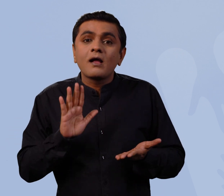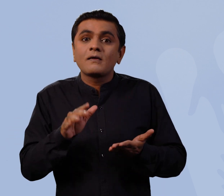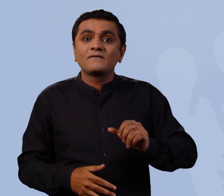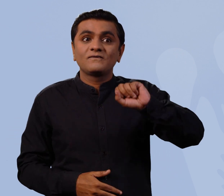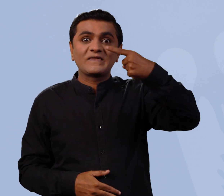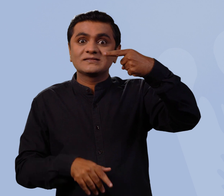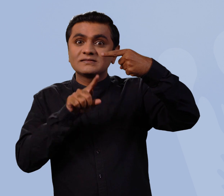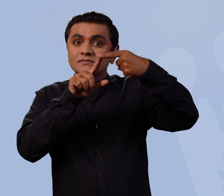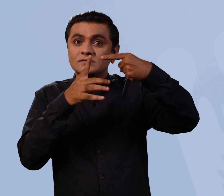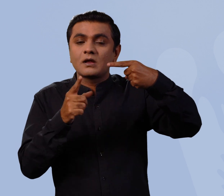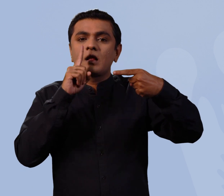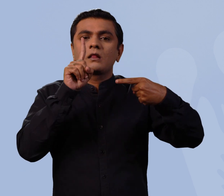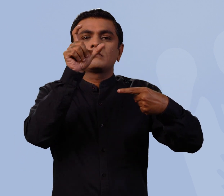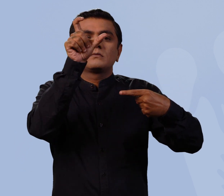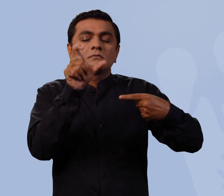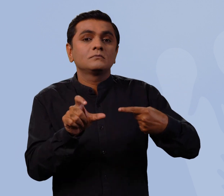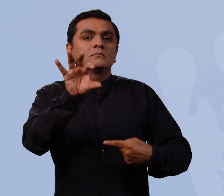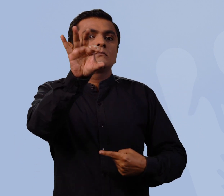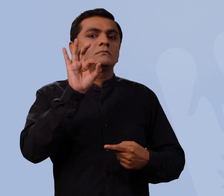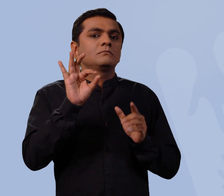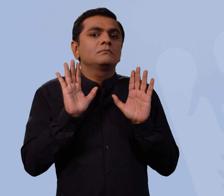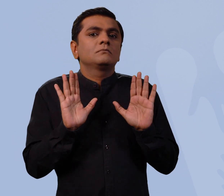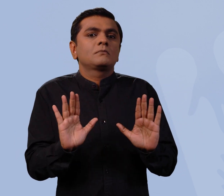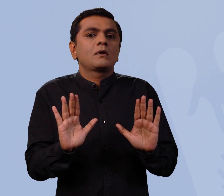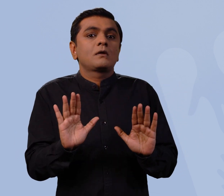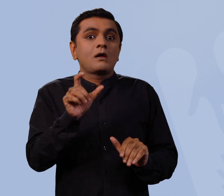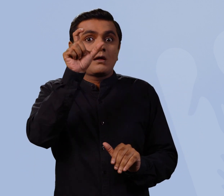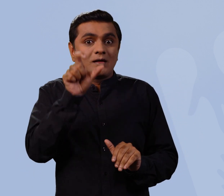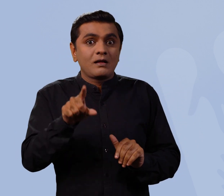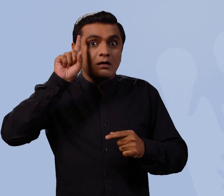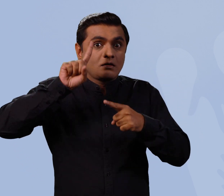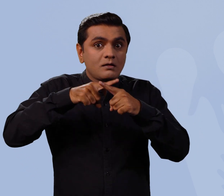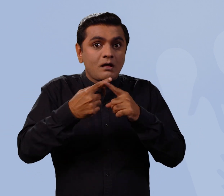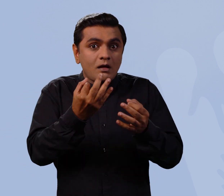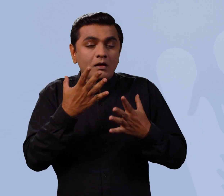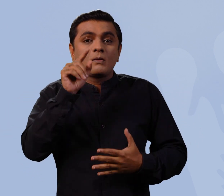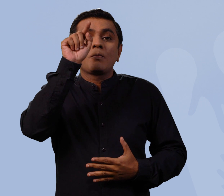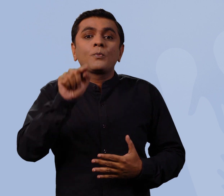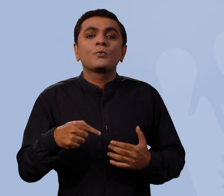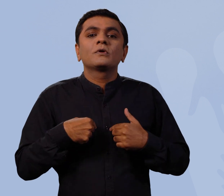पहली वेकंसी महिला एमप्लॉई के लिए है यहाँ Eligibility Criteria दिया गया है